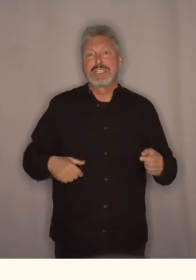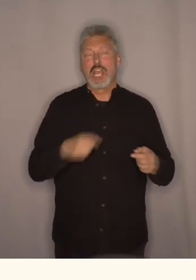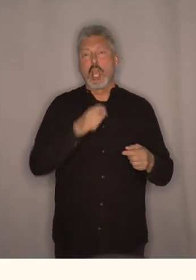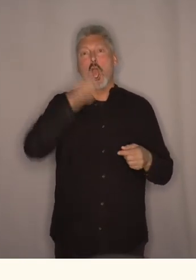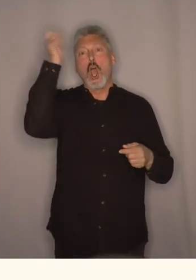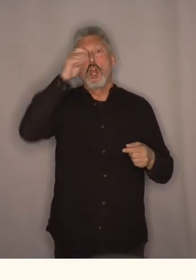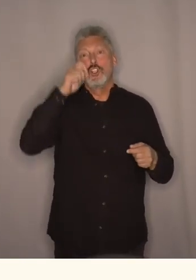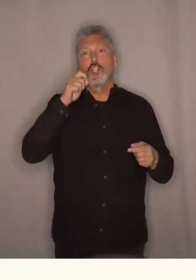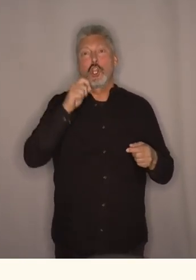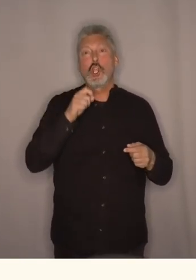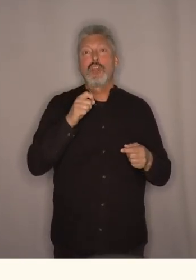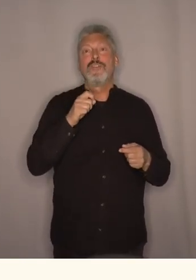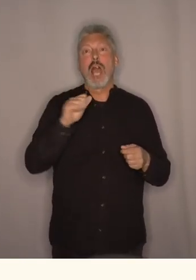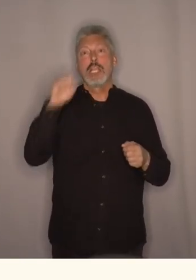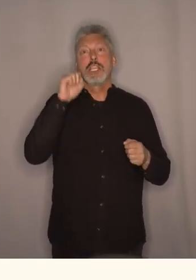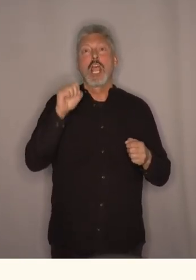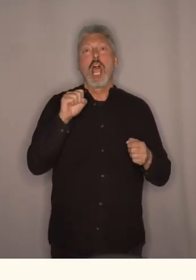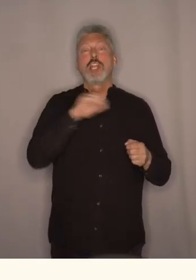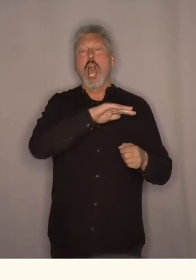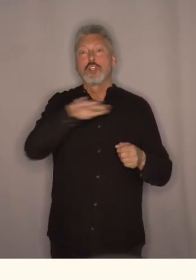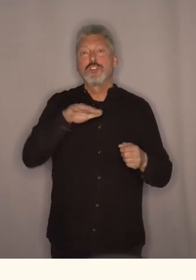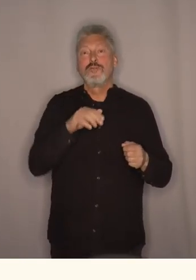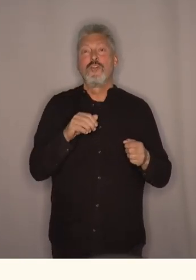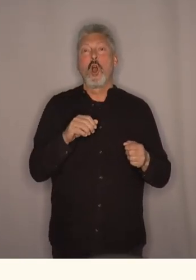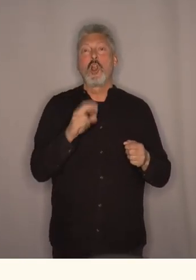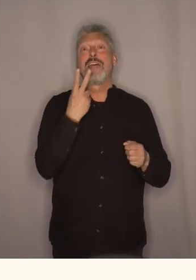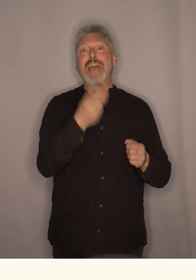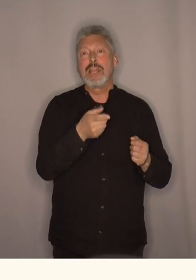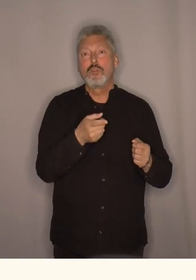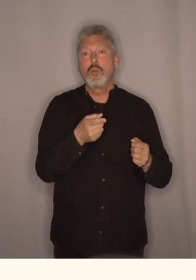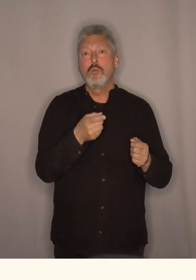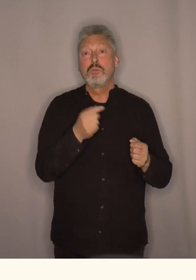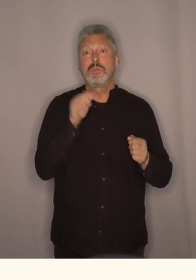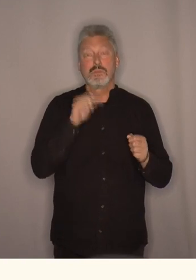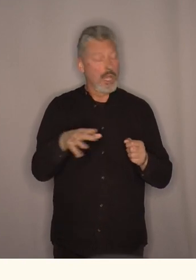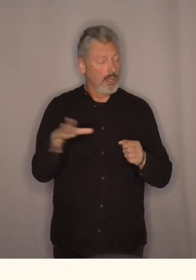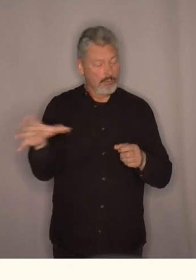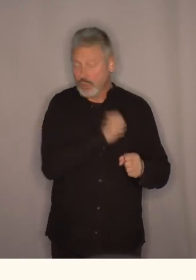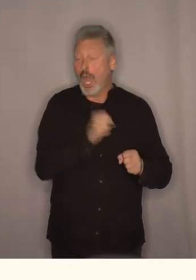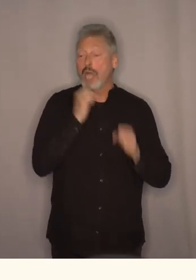Trygve Slags-Volvedum dette her haster det er på tide at du tar dette på det dypeste alvor.